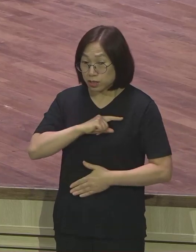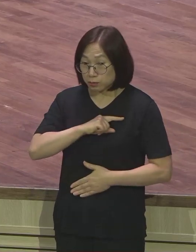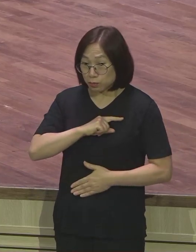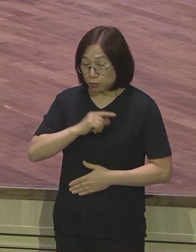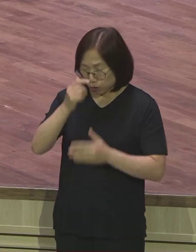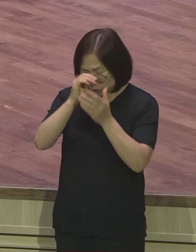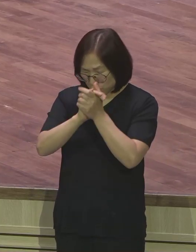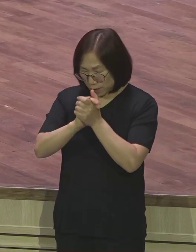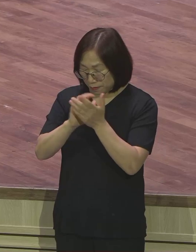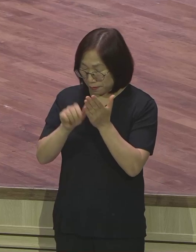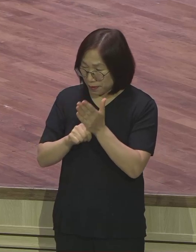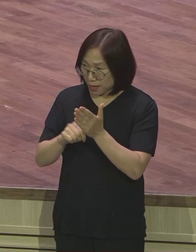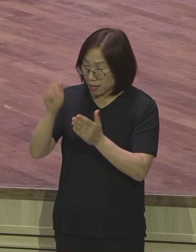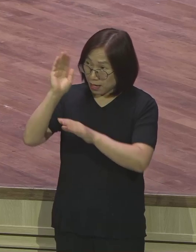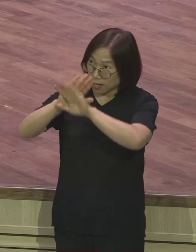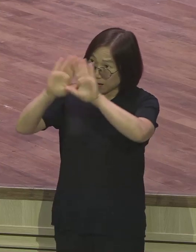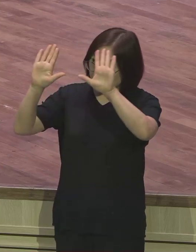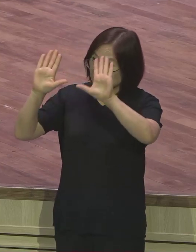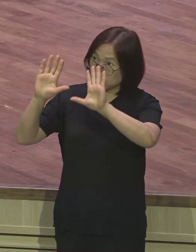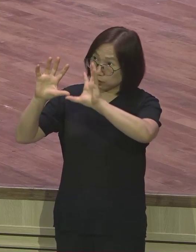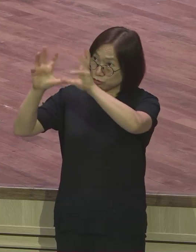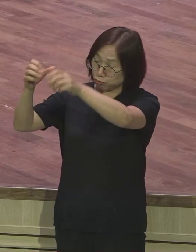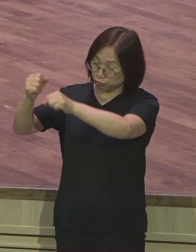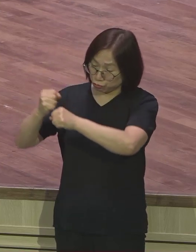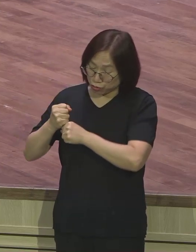동원되고 왜 흑암의 세력이 무너지고 꺾이게 되는 겁니까?